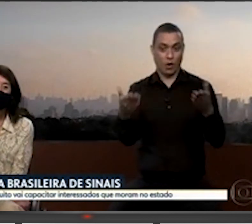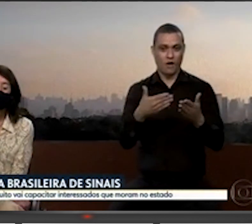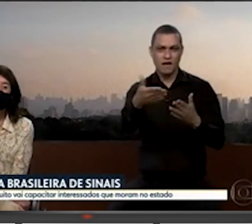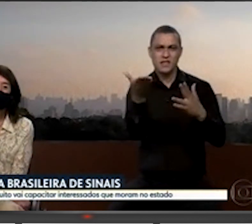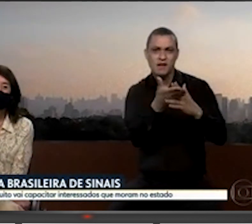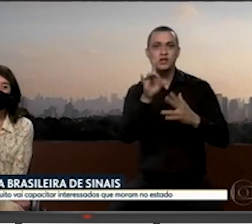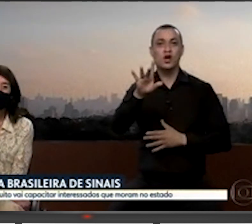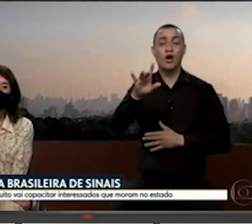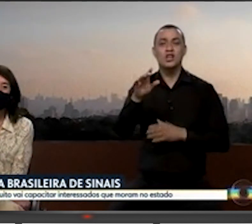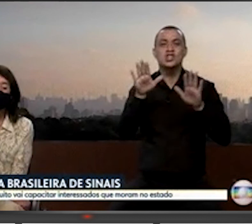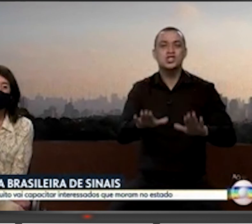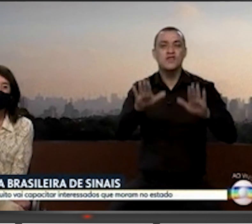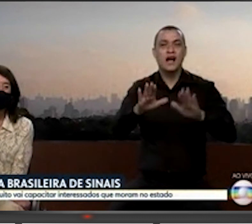o Bom Dia São Paulo Volta Já.